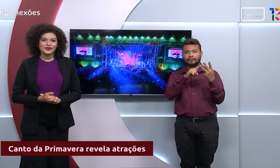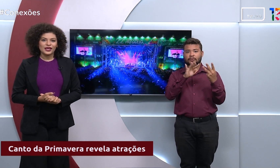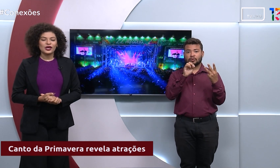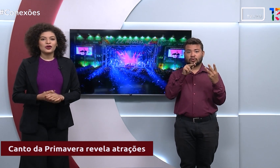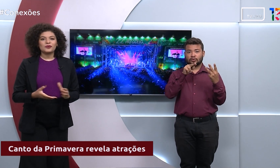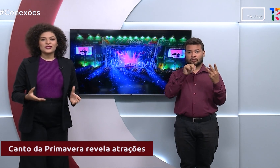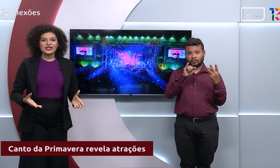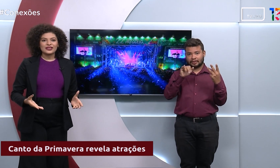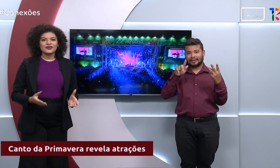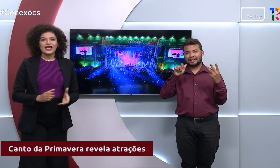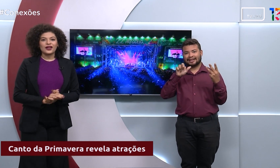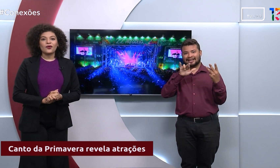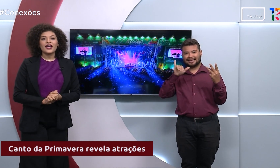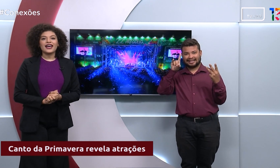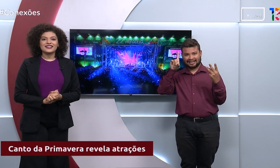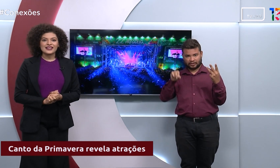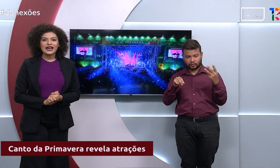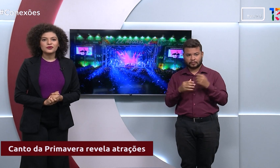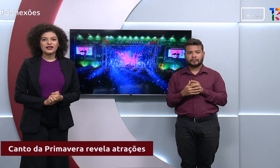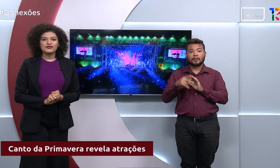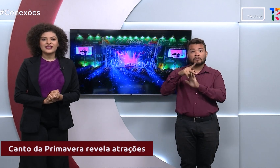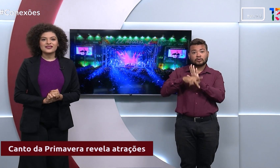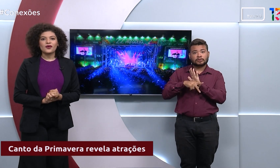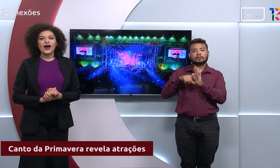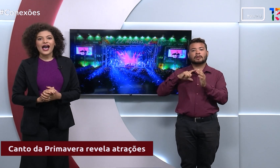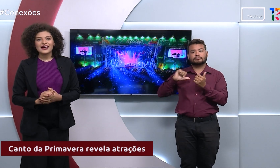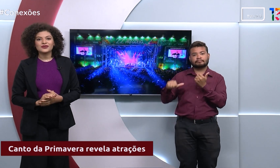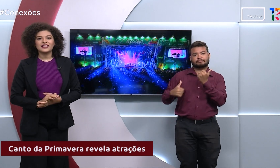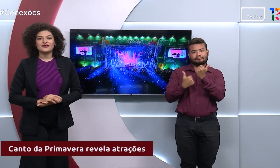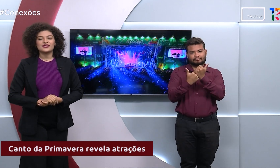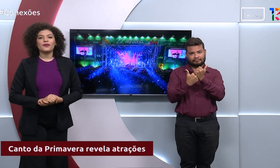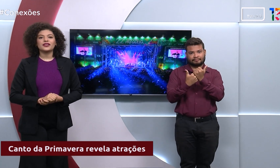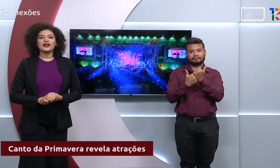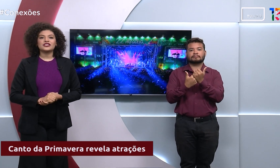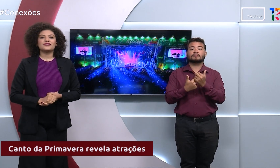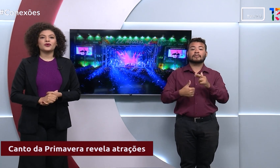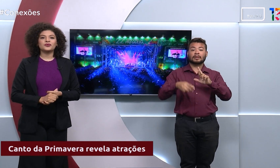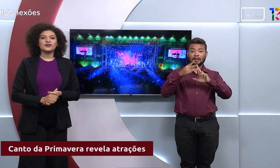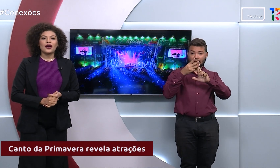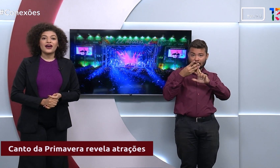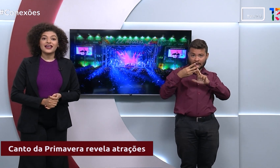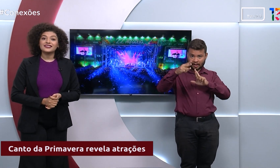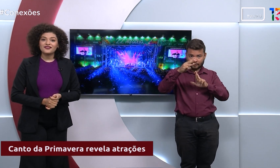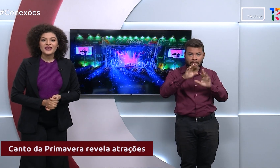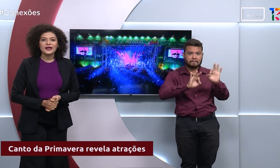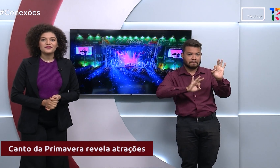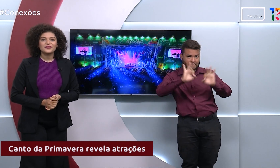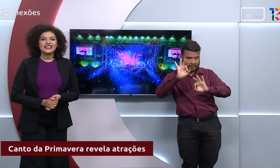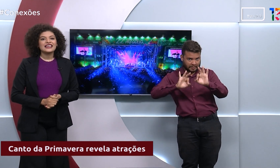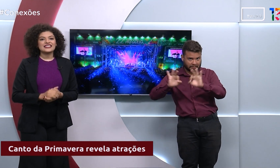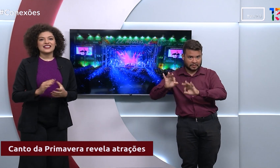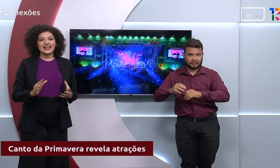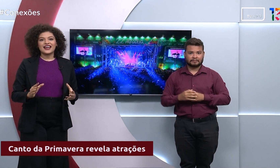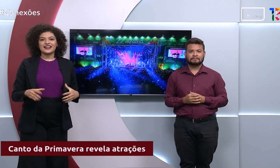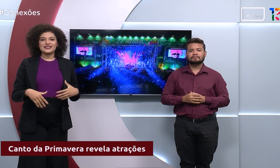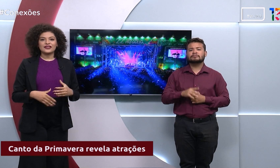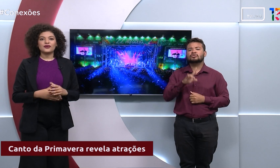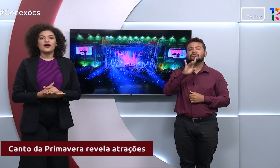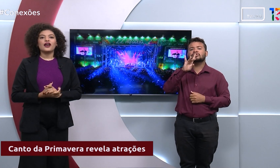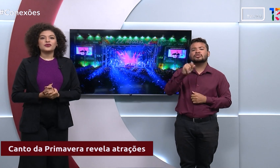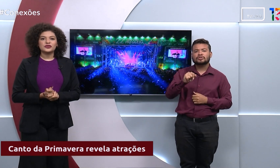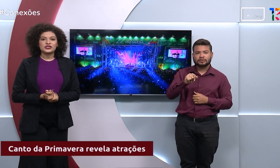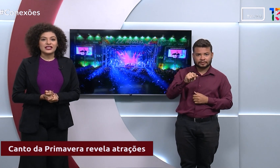O projeto é co-realizado pela Fundação Rádio, Televisão Educativa e Cultural, a RTVE. E será